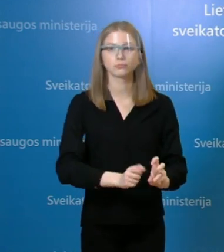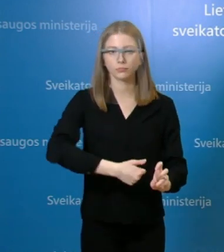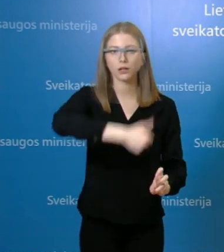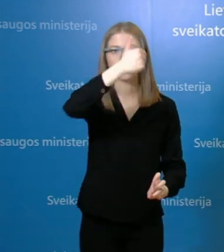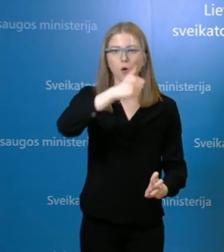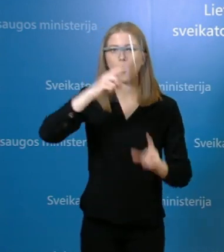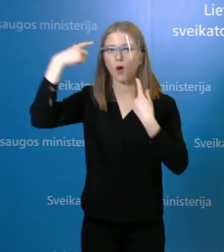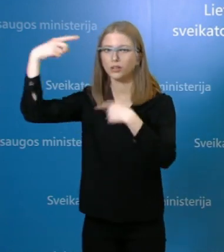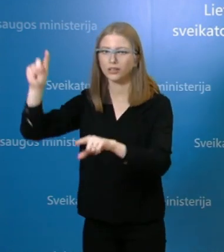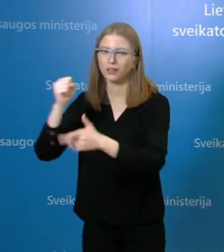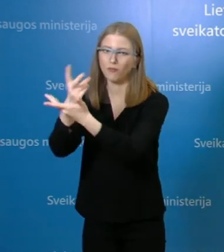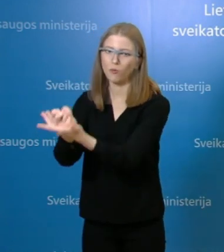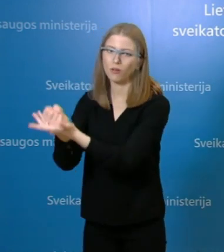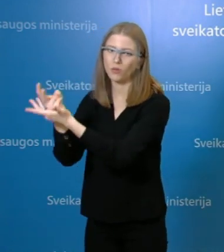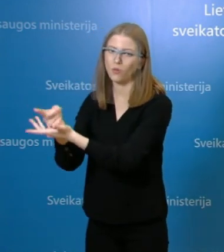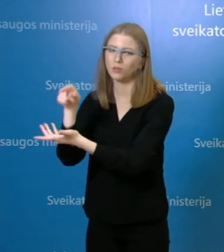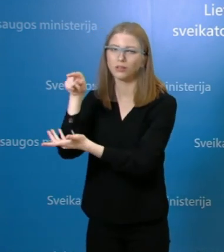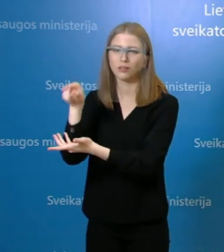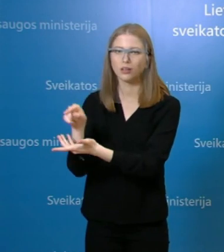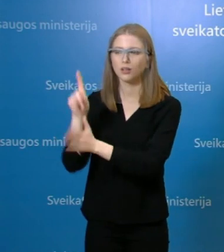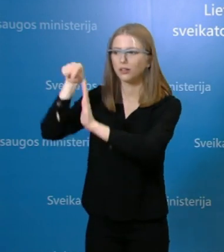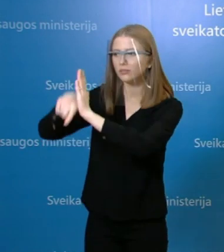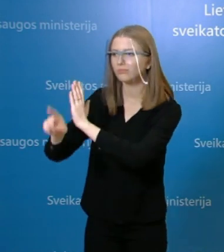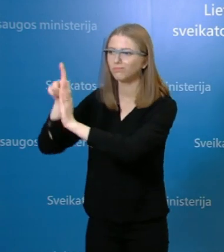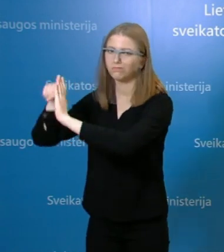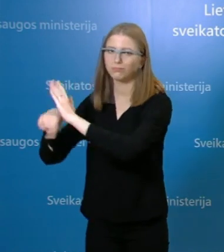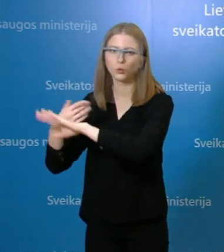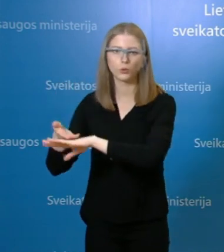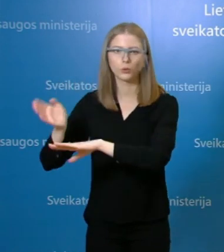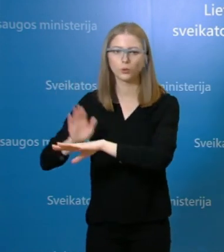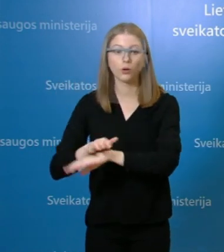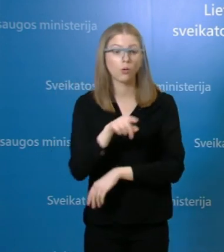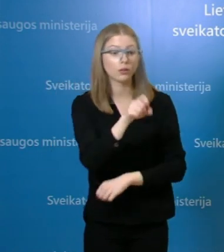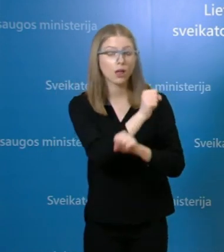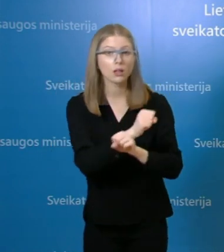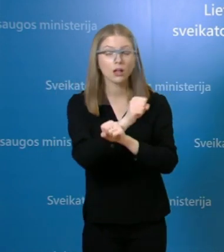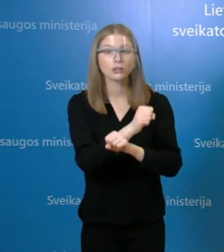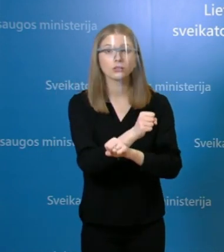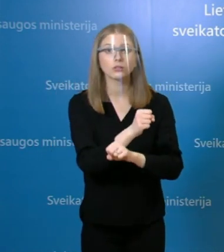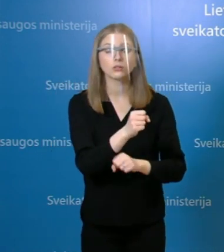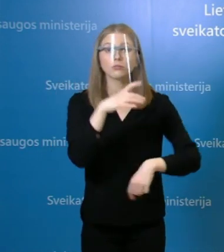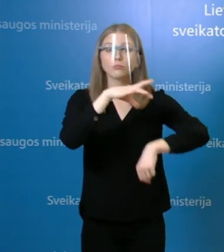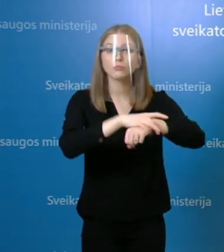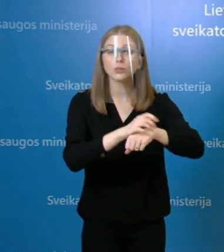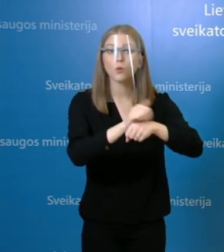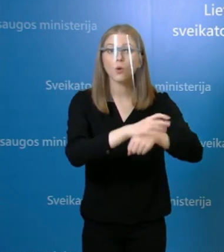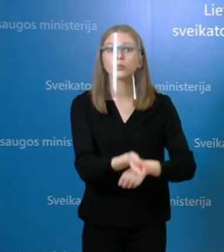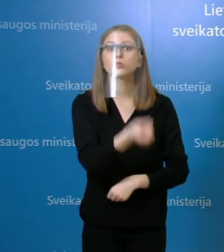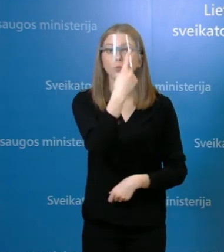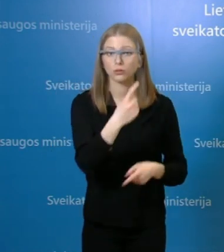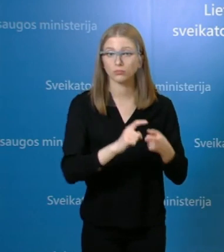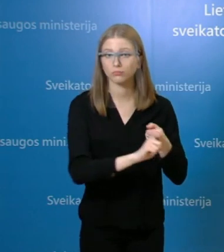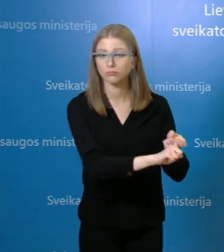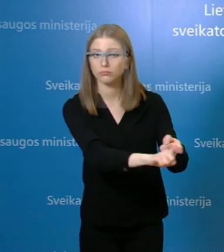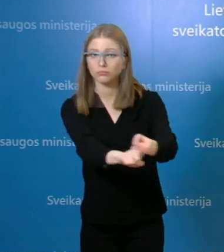priežiūros įstaigosse, tai o kokios vis dėlto, kaip galėjo užsikrėsti, taip pasmeni apsaugos priemonių naudojimas, jisai tikrai